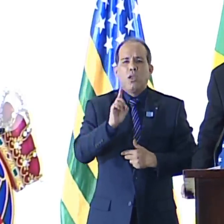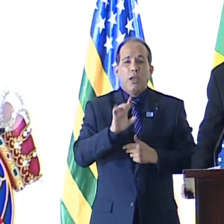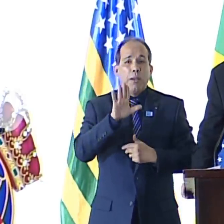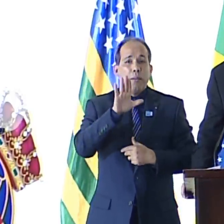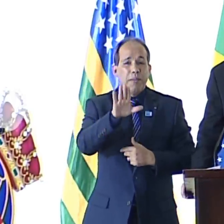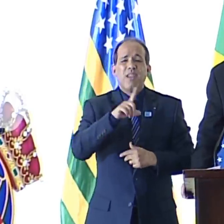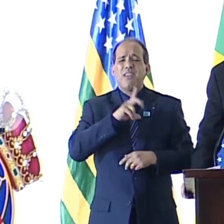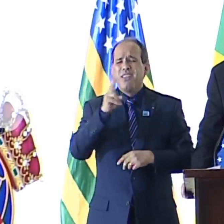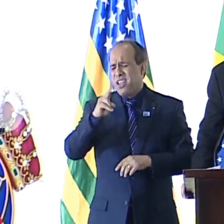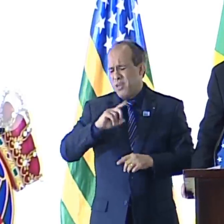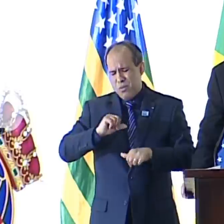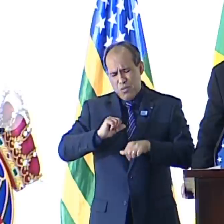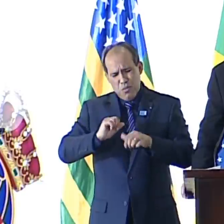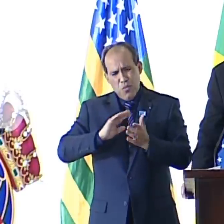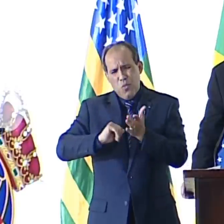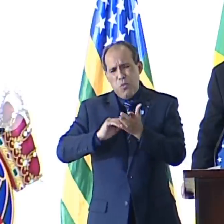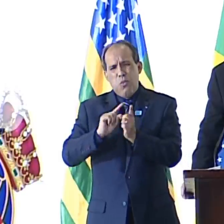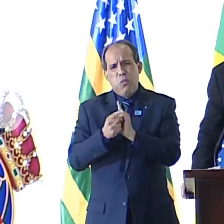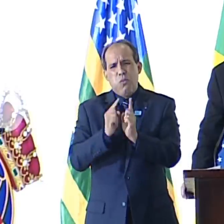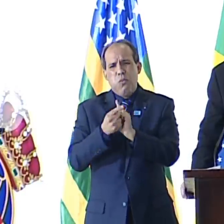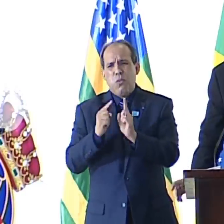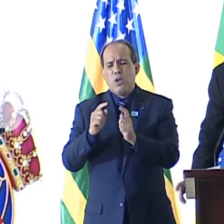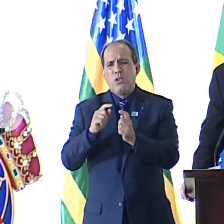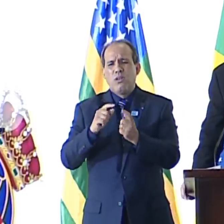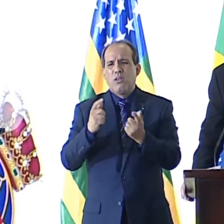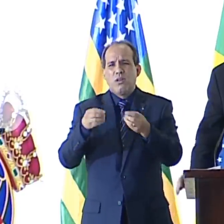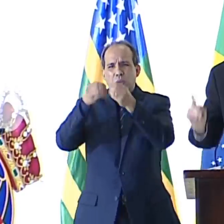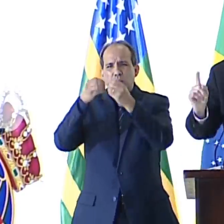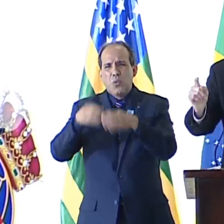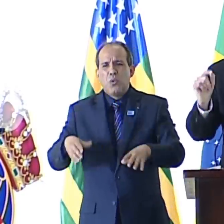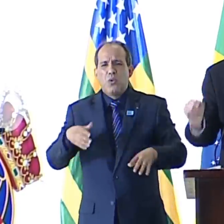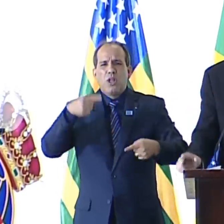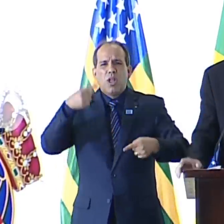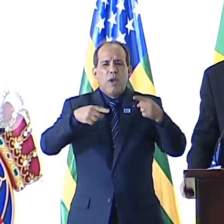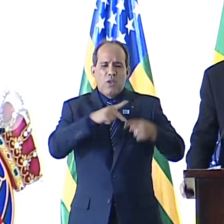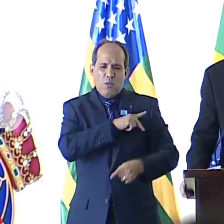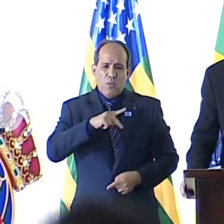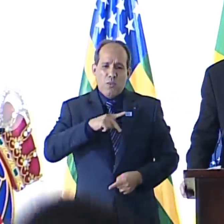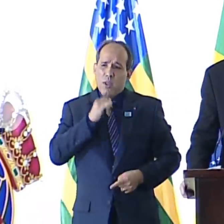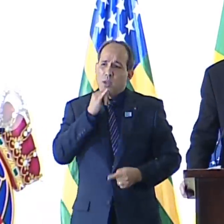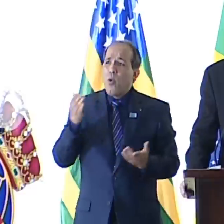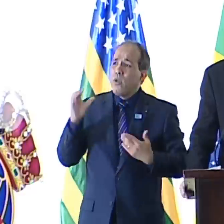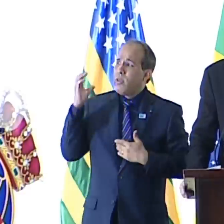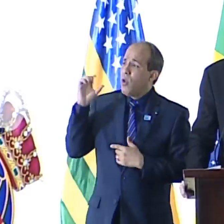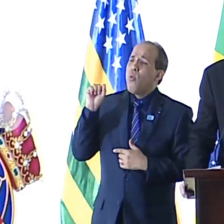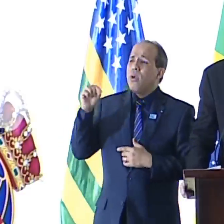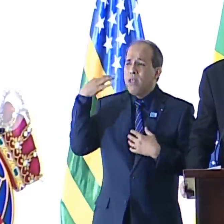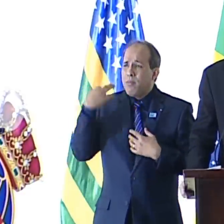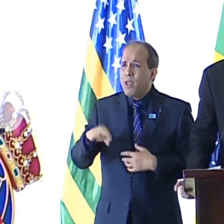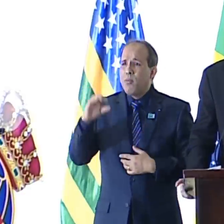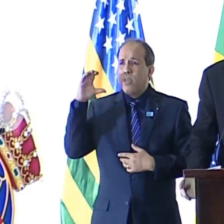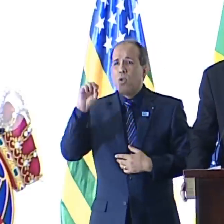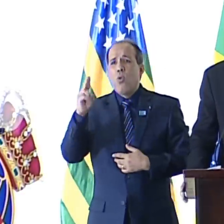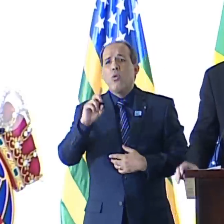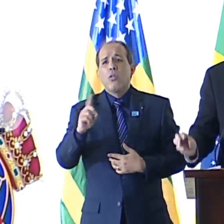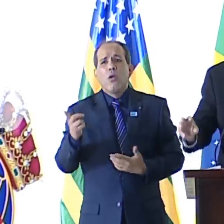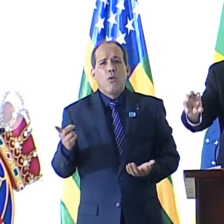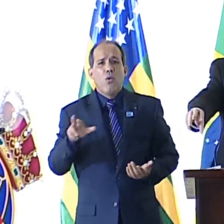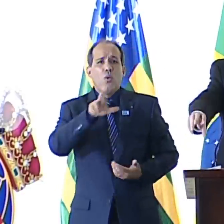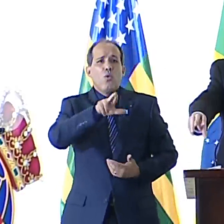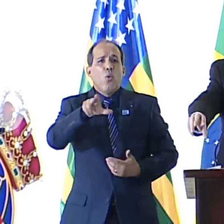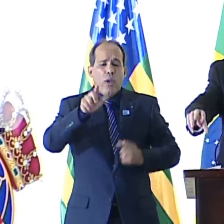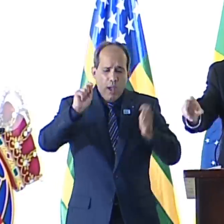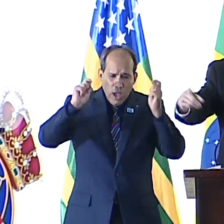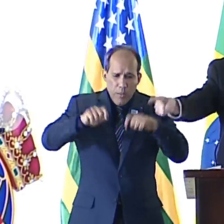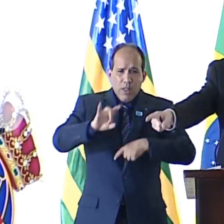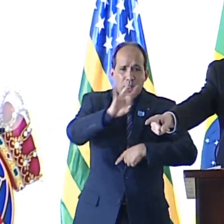distorce o debate público. Veja-se, por exemplo, a questão da ciência. Hoje, o critério para saber o que é científico ou não deixou de ser a capacidade